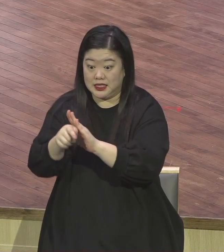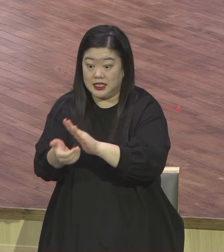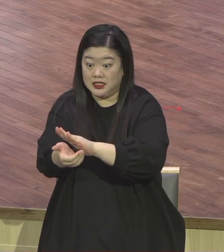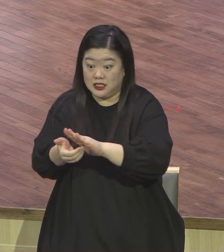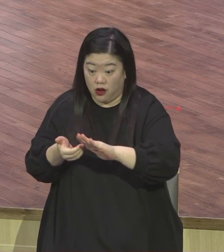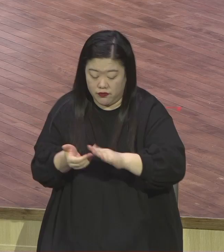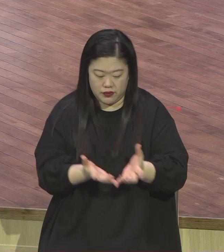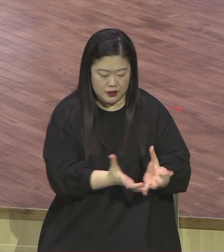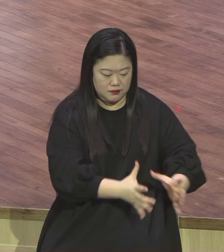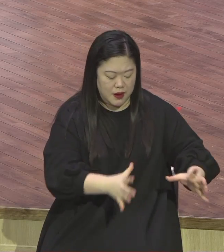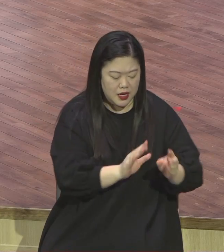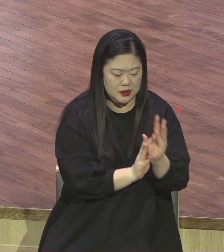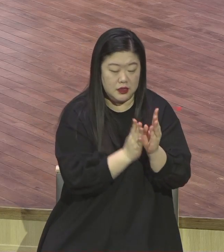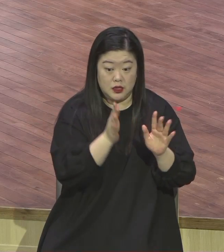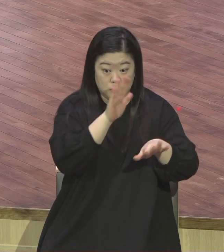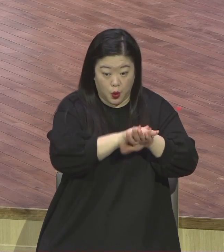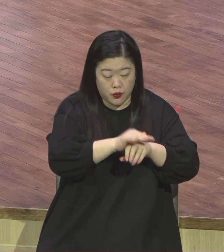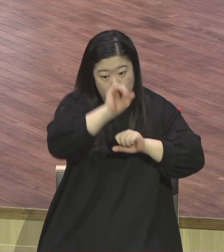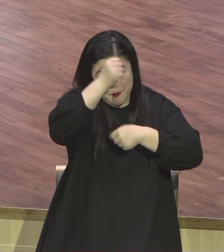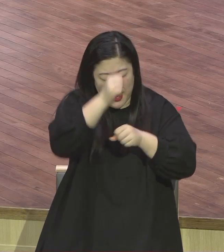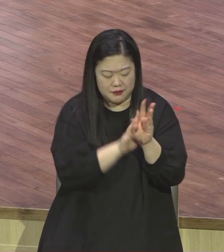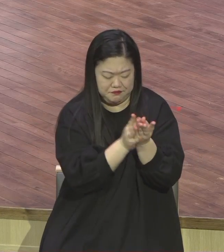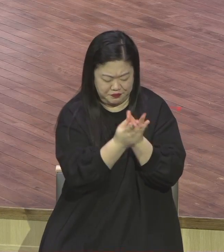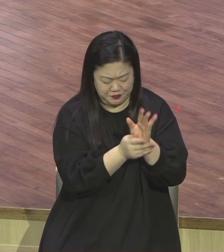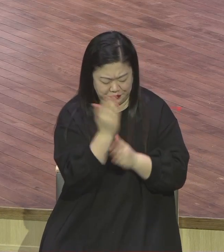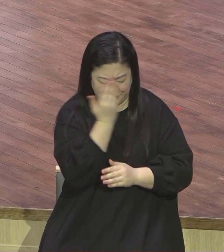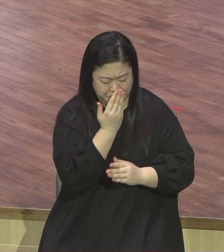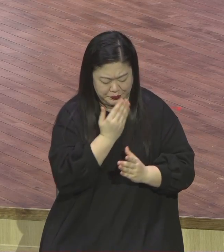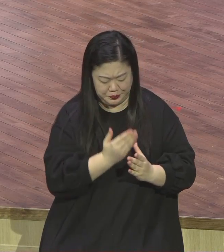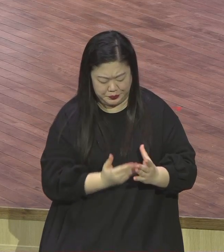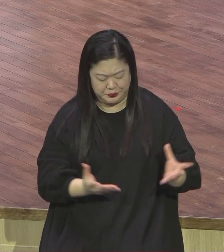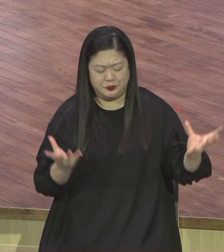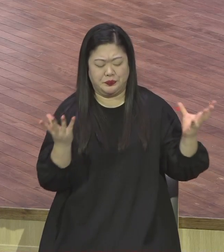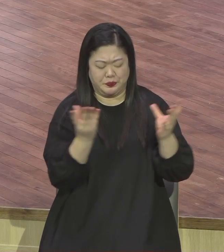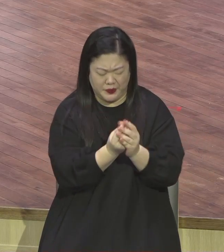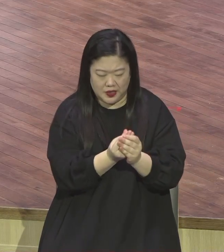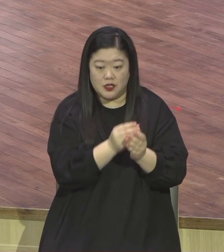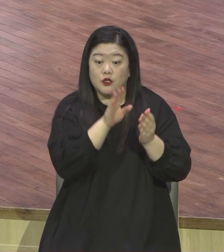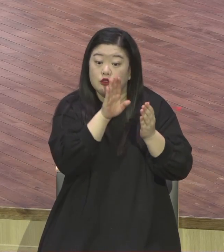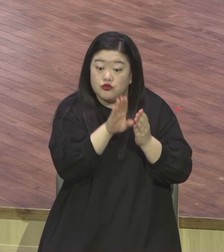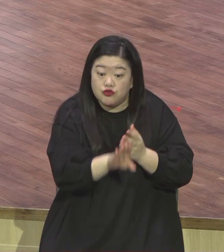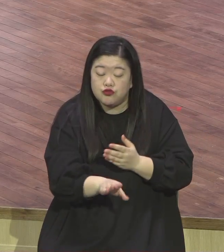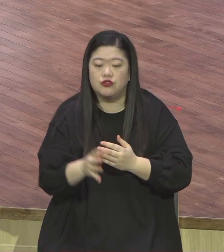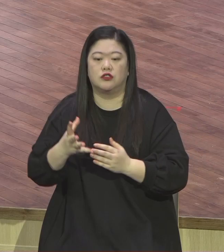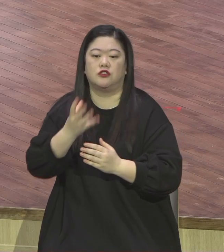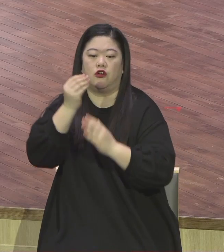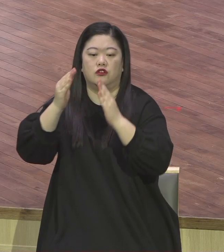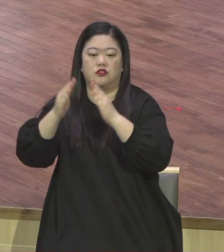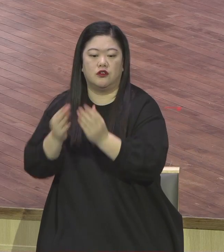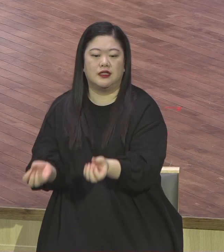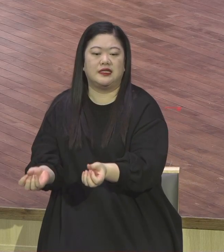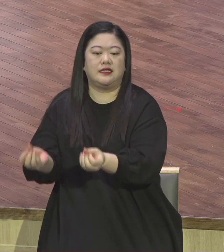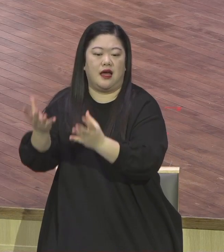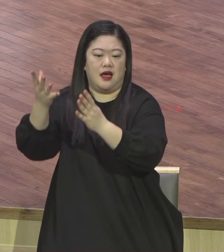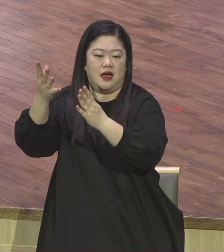씻으며 손하고 발을 깨끗하게 씻고 원래 그 규정입니다 일상생활을 위한 규례는 아니지만